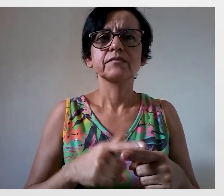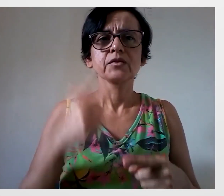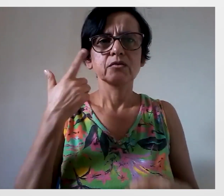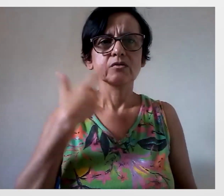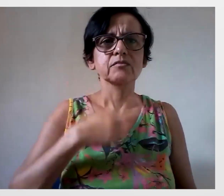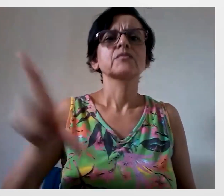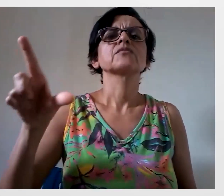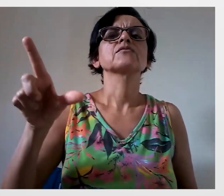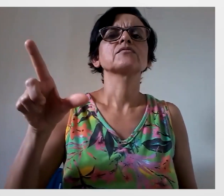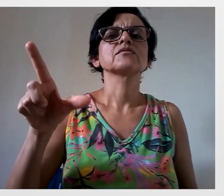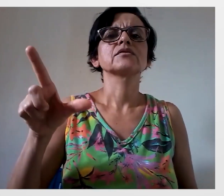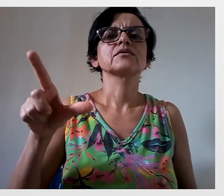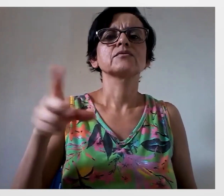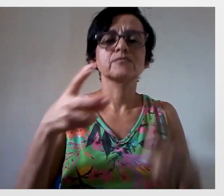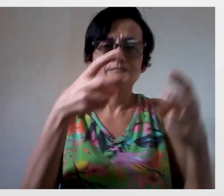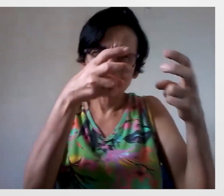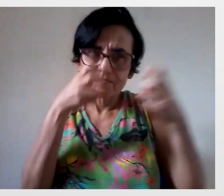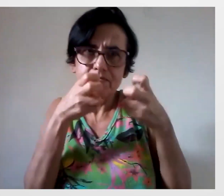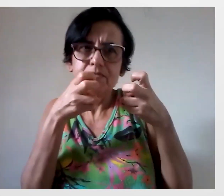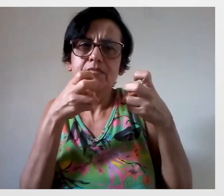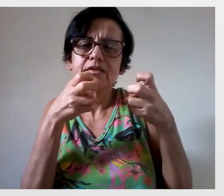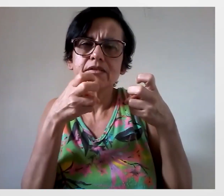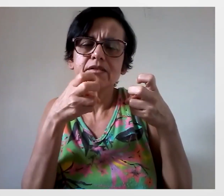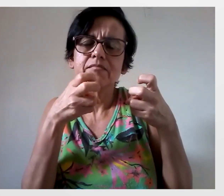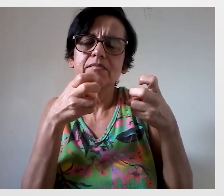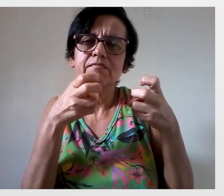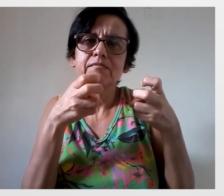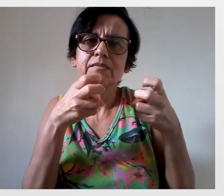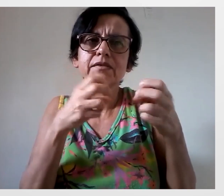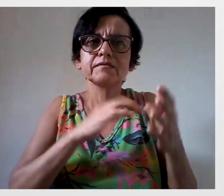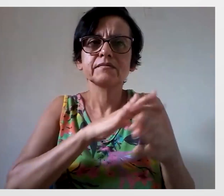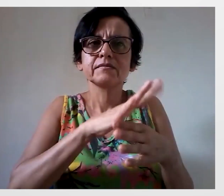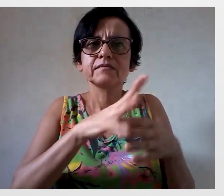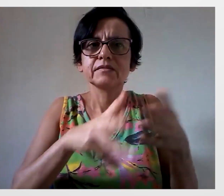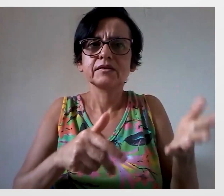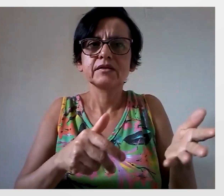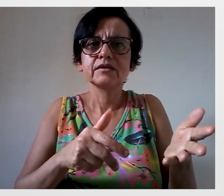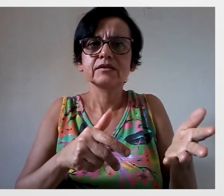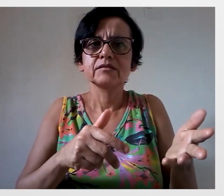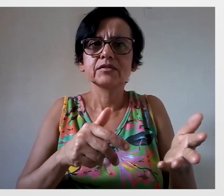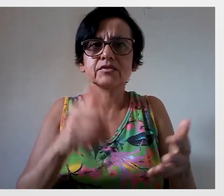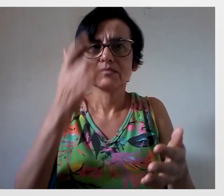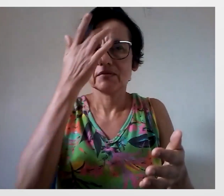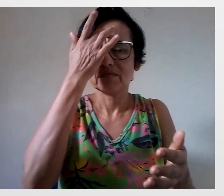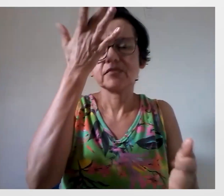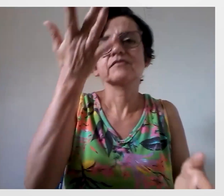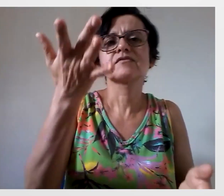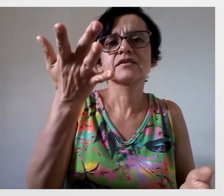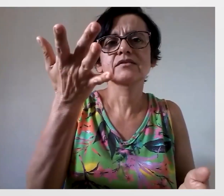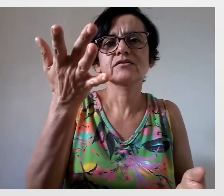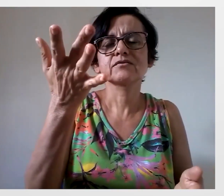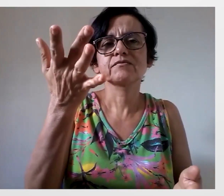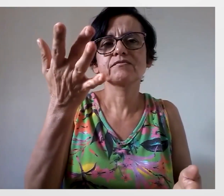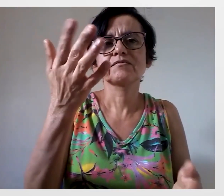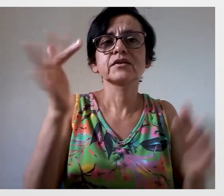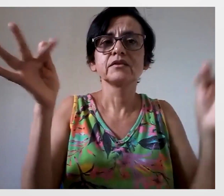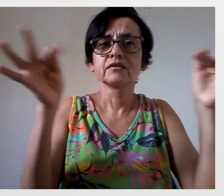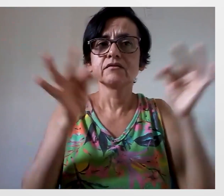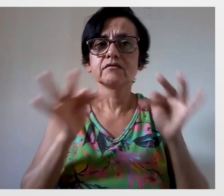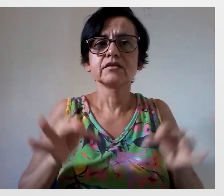objetivo de captar a Libras, de absorvê-la naturalmente e de me comunicar com ela. Estou muito